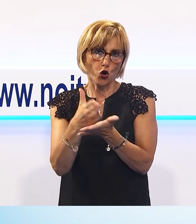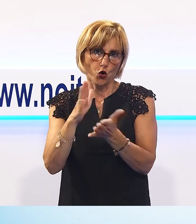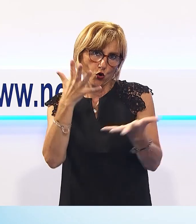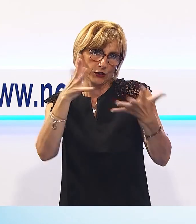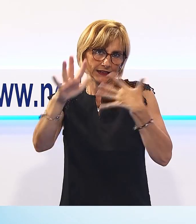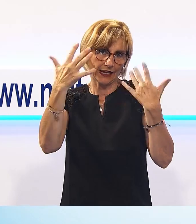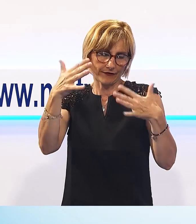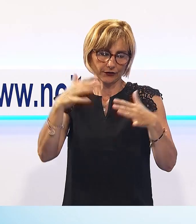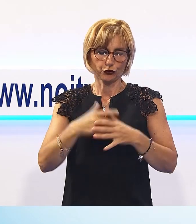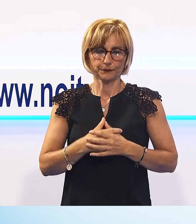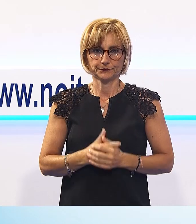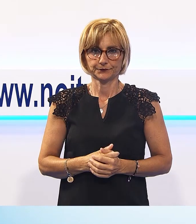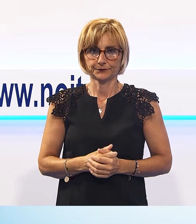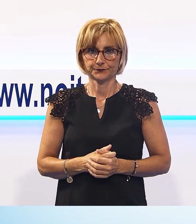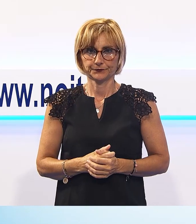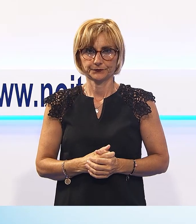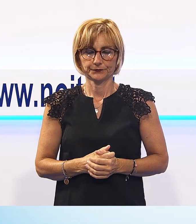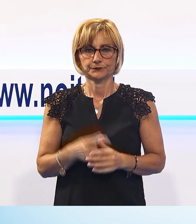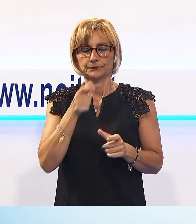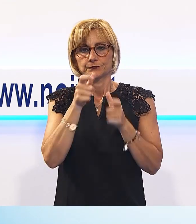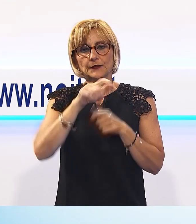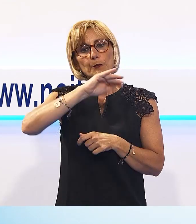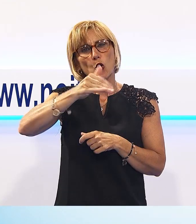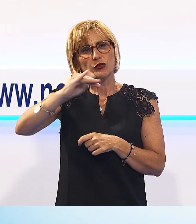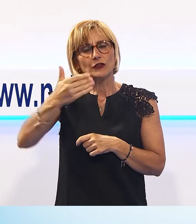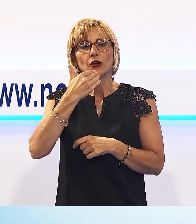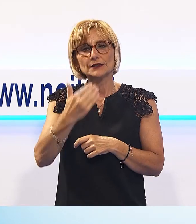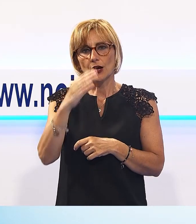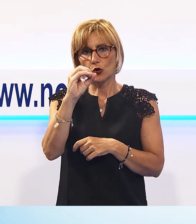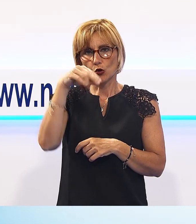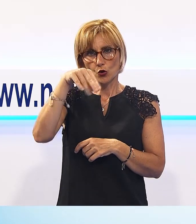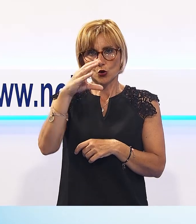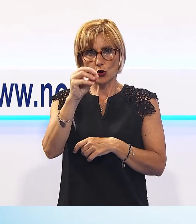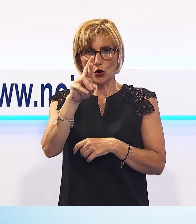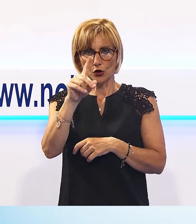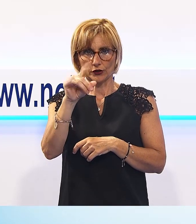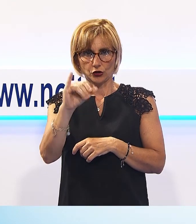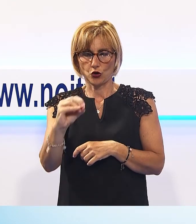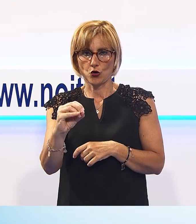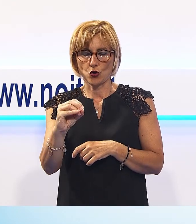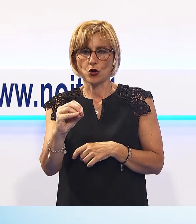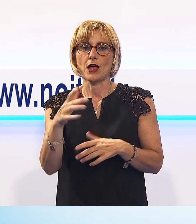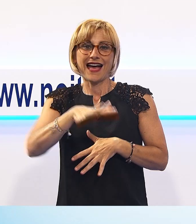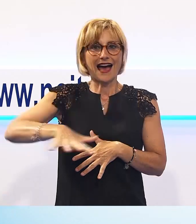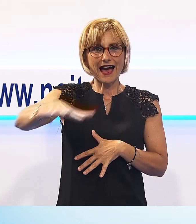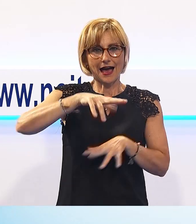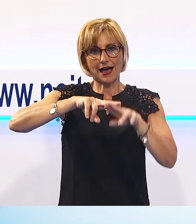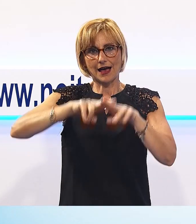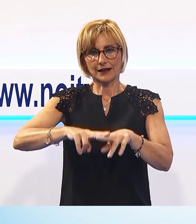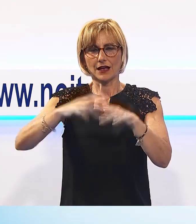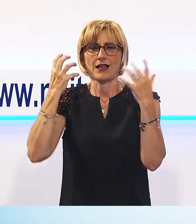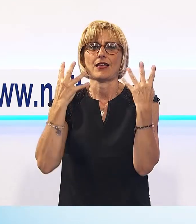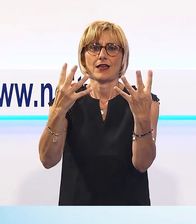in salvo. Parliamo della montagnola di San Concordio. Alla fine l'hanno spuntate cittadini. L'area resterà completamente